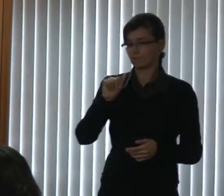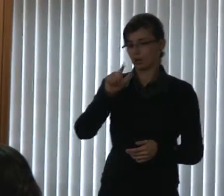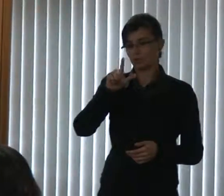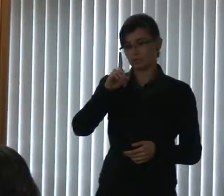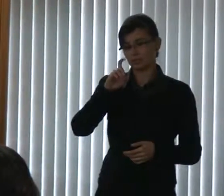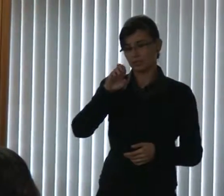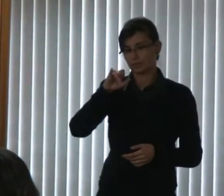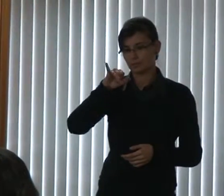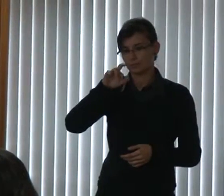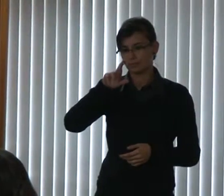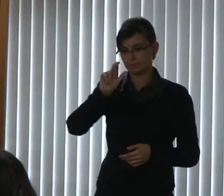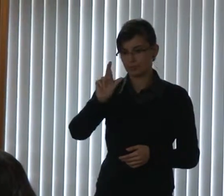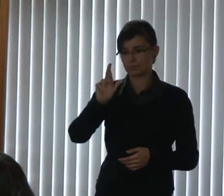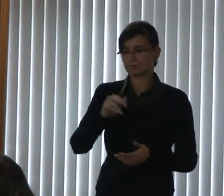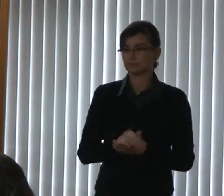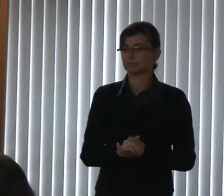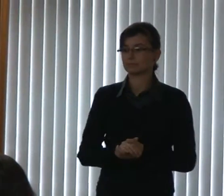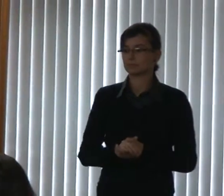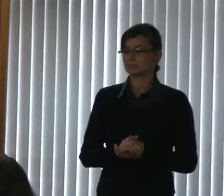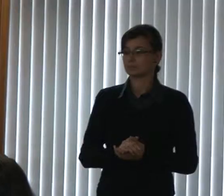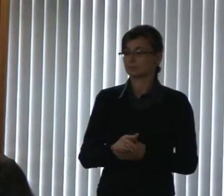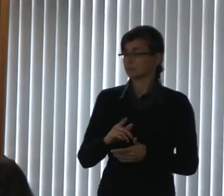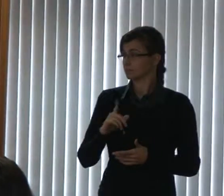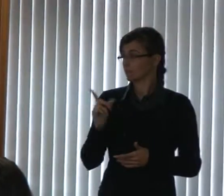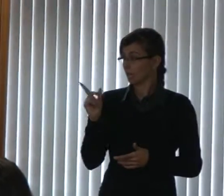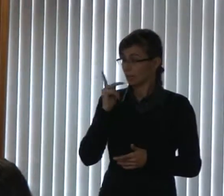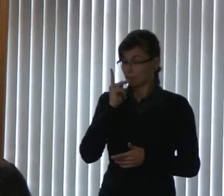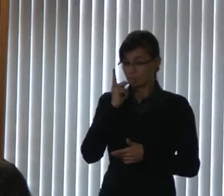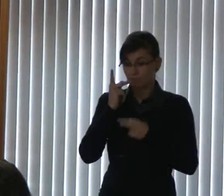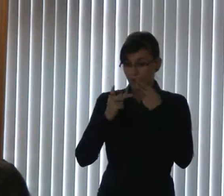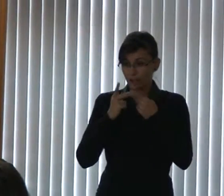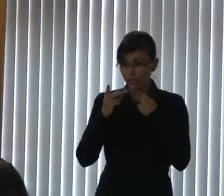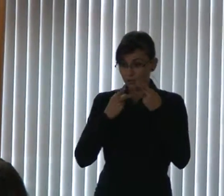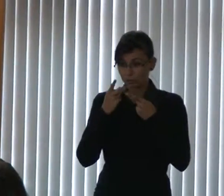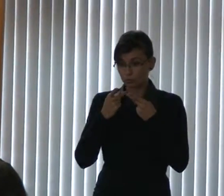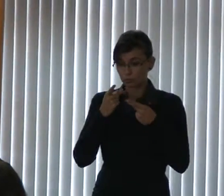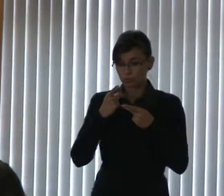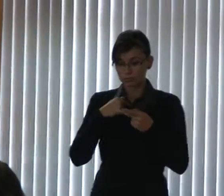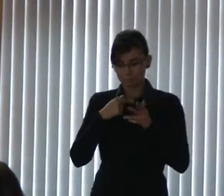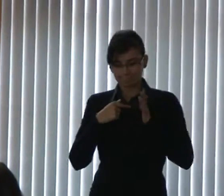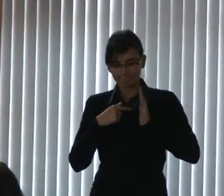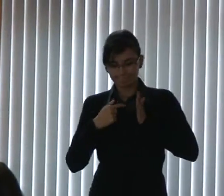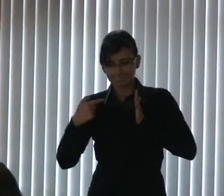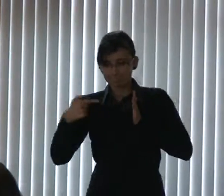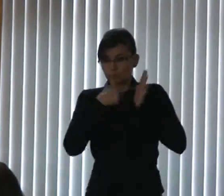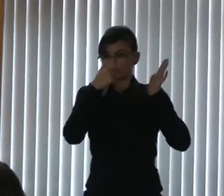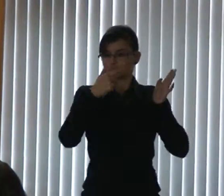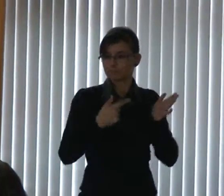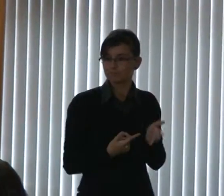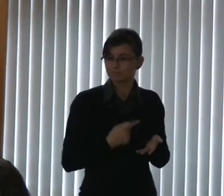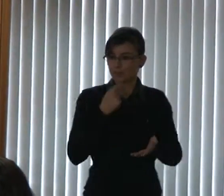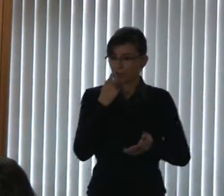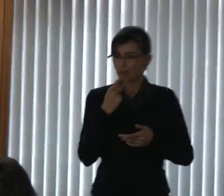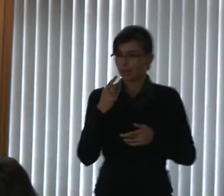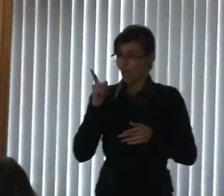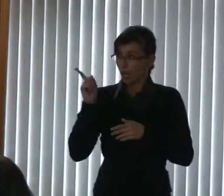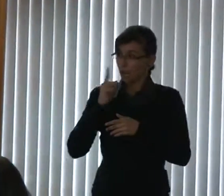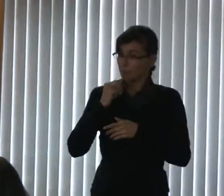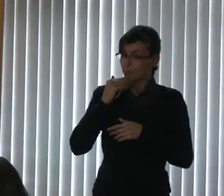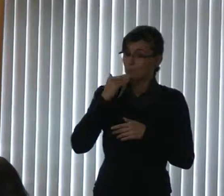poder, esse homem, quando fala, toca o coração de qualquer pessoa, que vai estar pedindo as bênçãos de Deus para que essa comissão possa